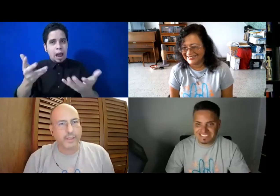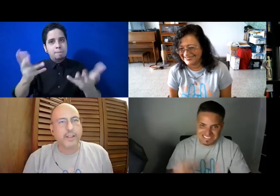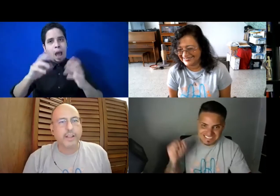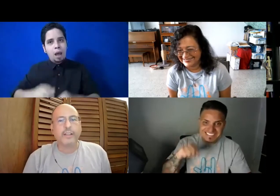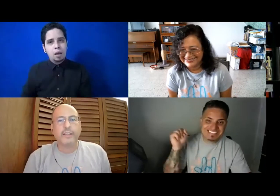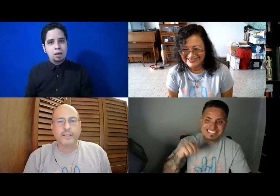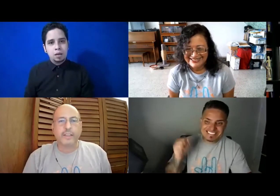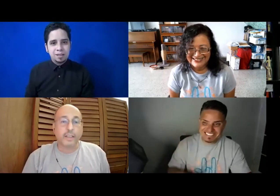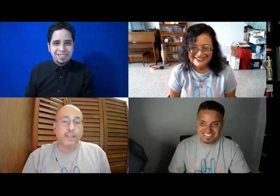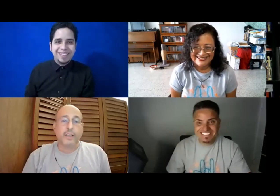Sí,